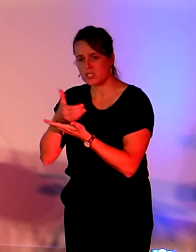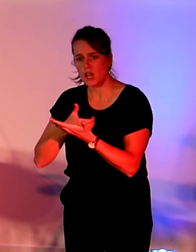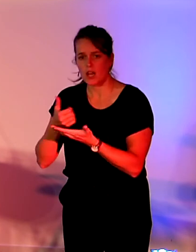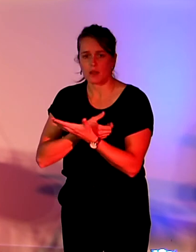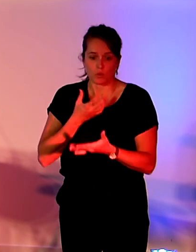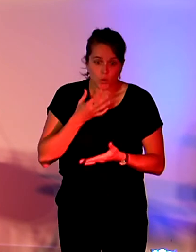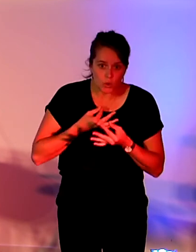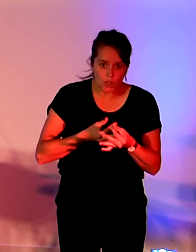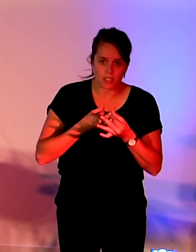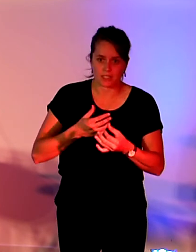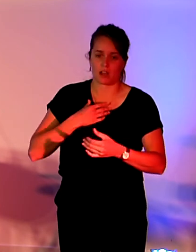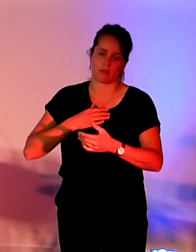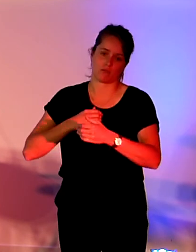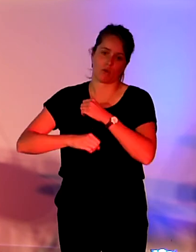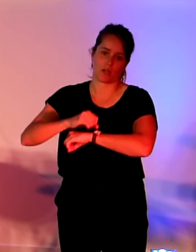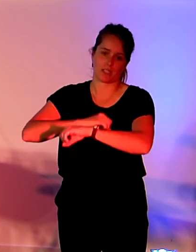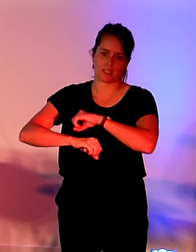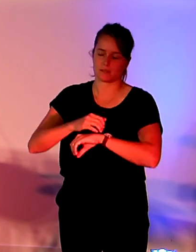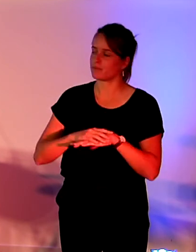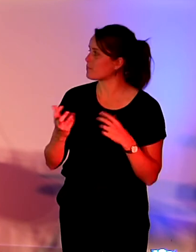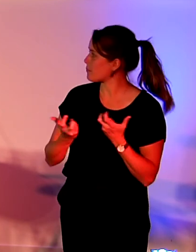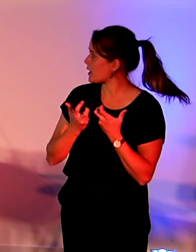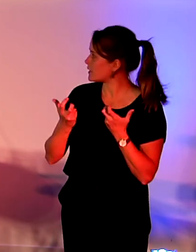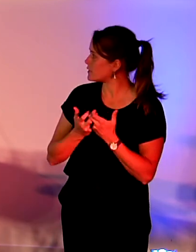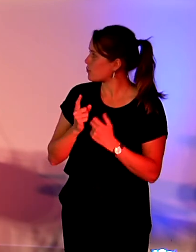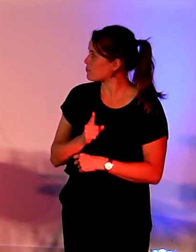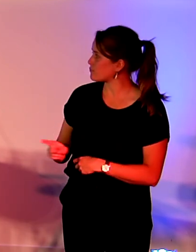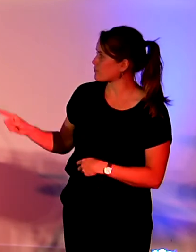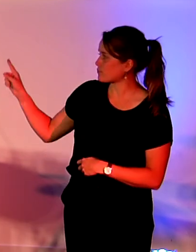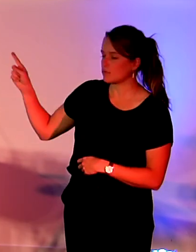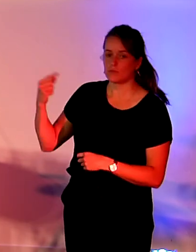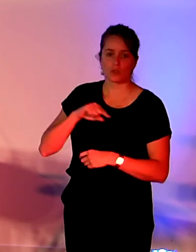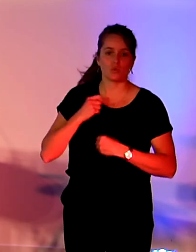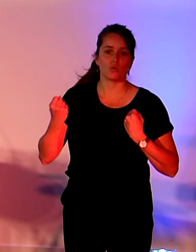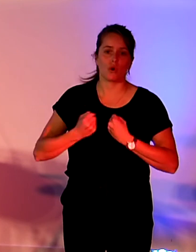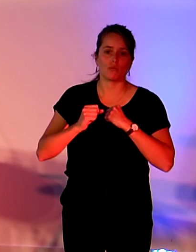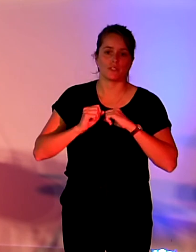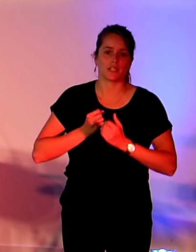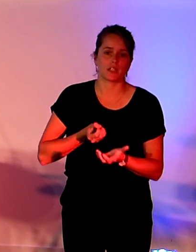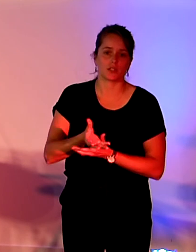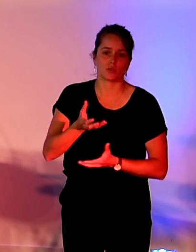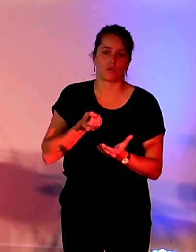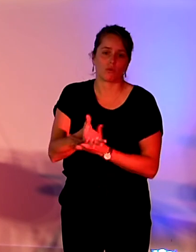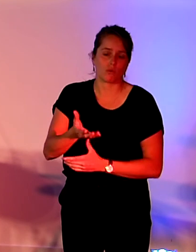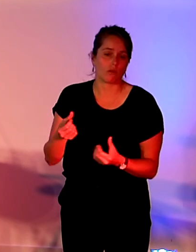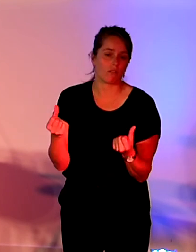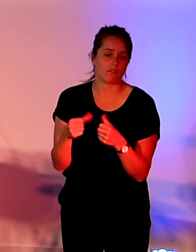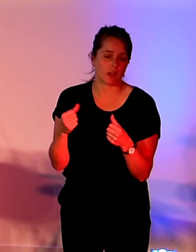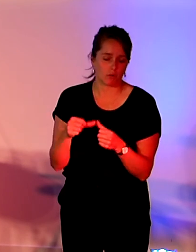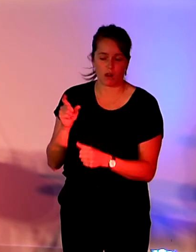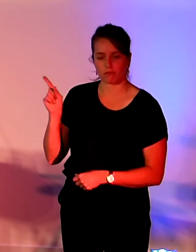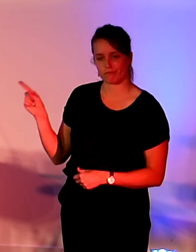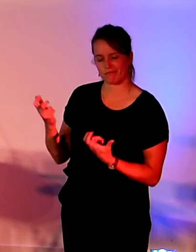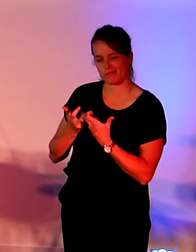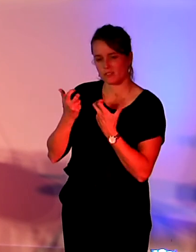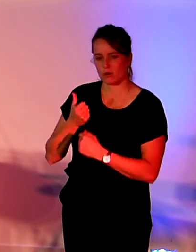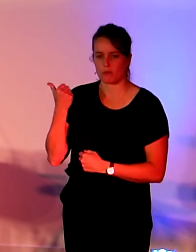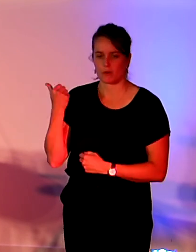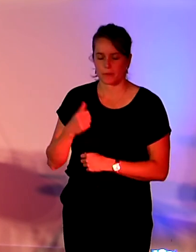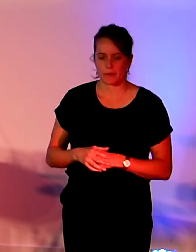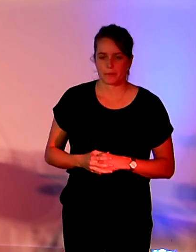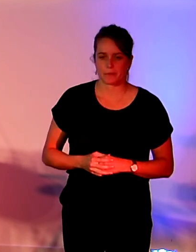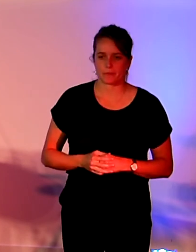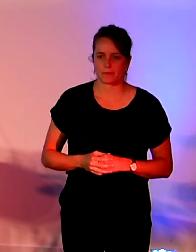Donc je vous ai mis un exemple de communication, de campagne de sensibilisation, pour vous donner